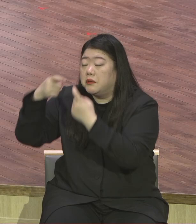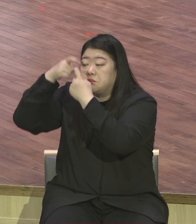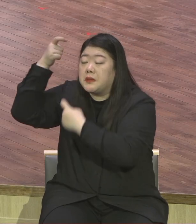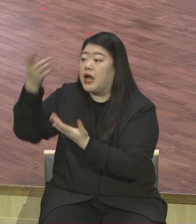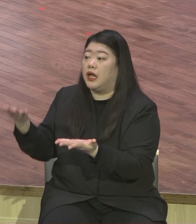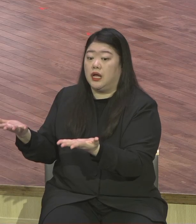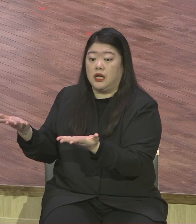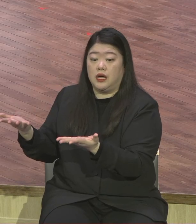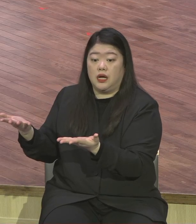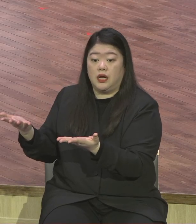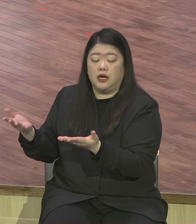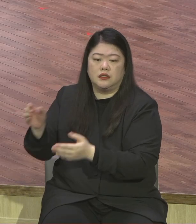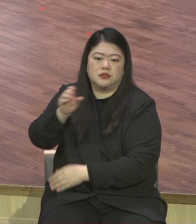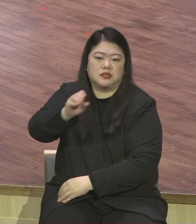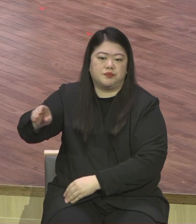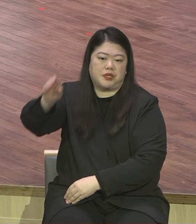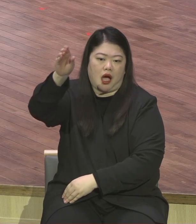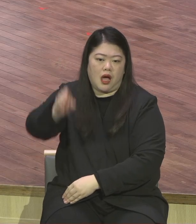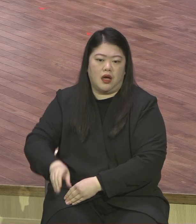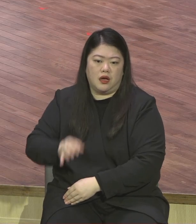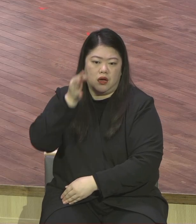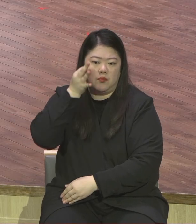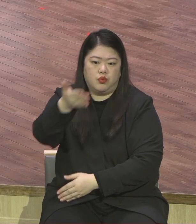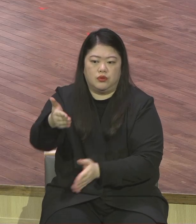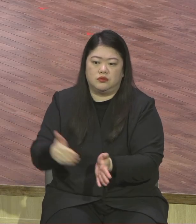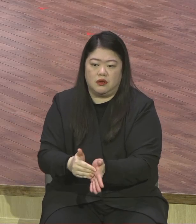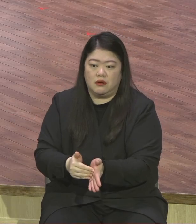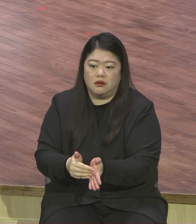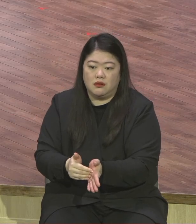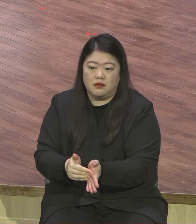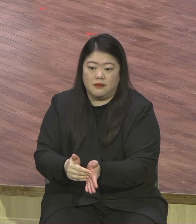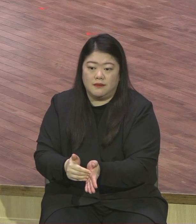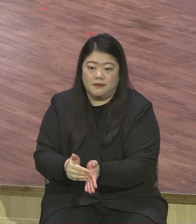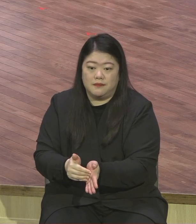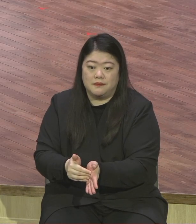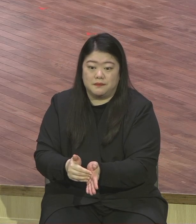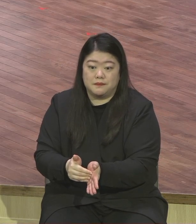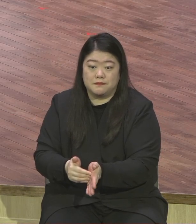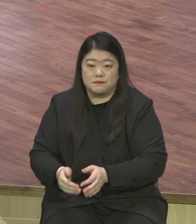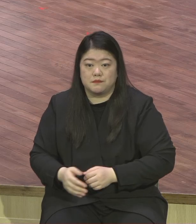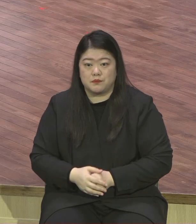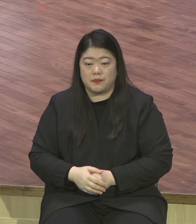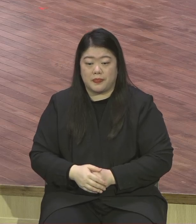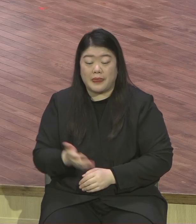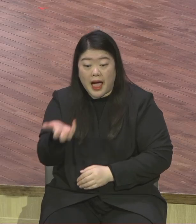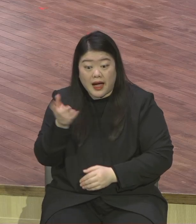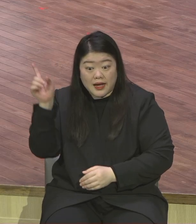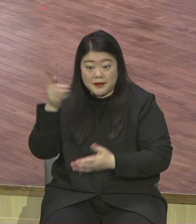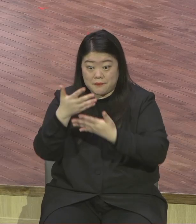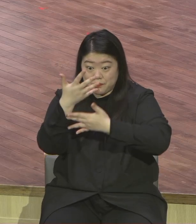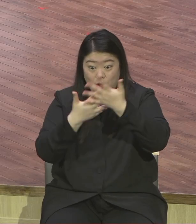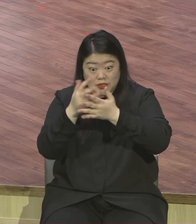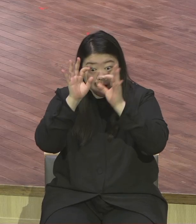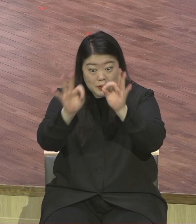어떻게 아는데 십자가예요 십자가 아까 여러분 영상 봤죠 예수님이